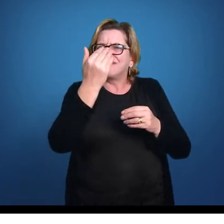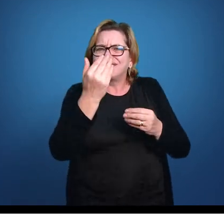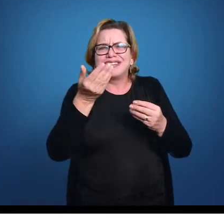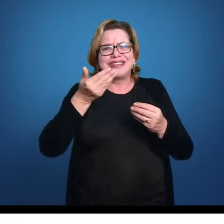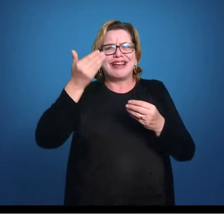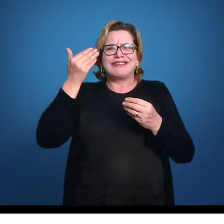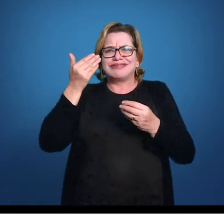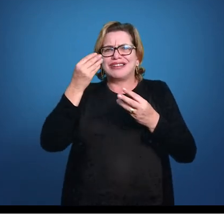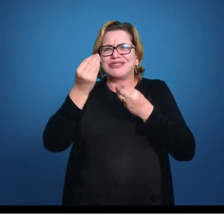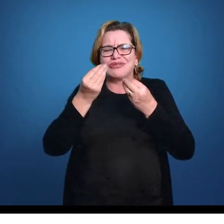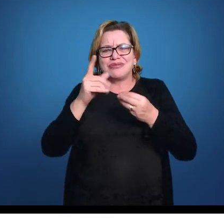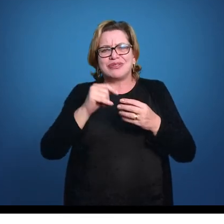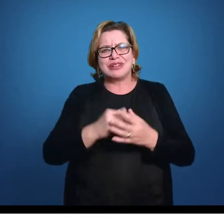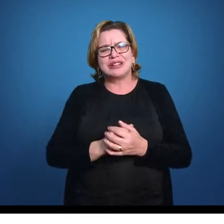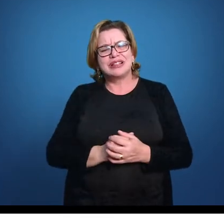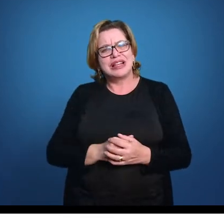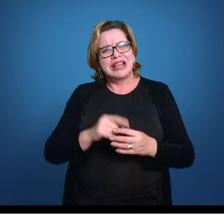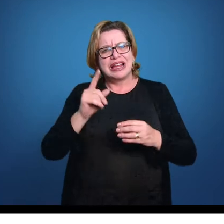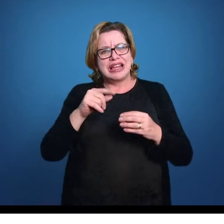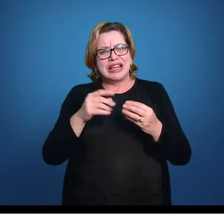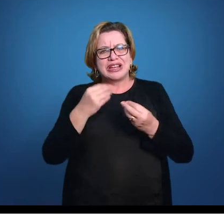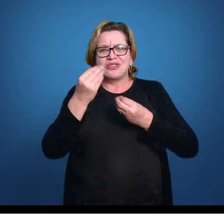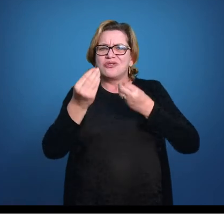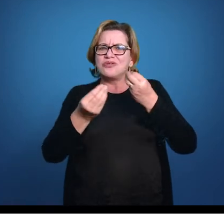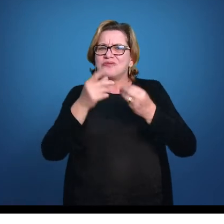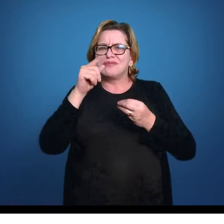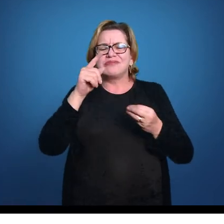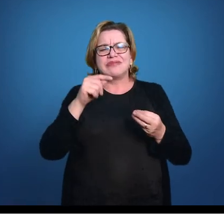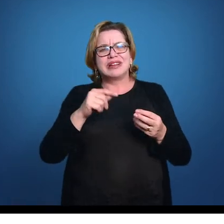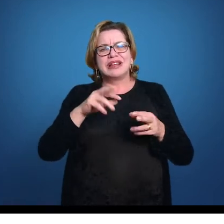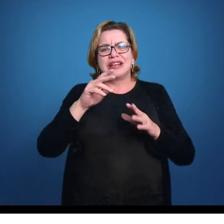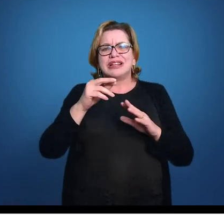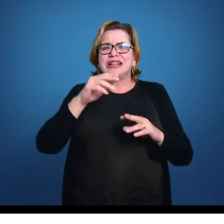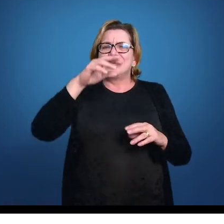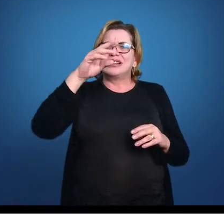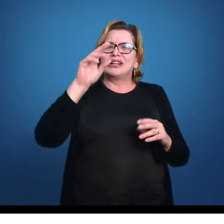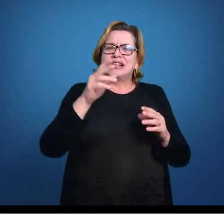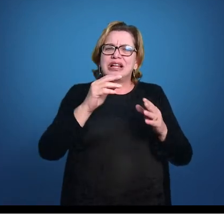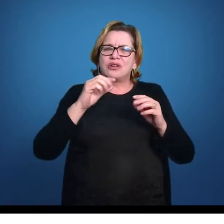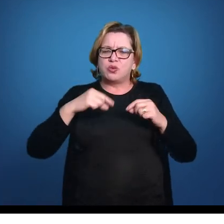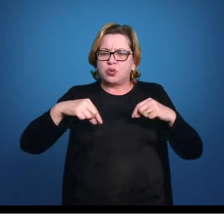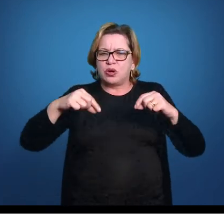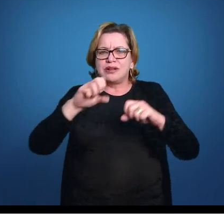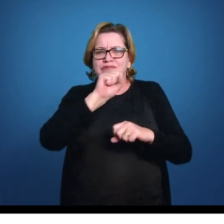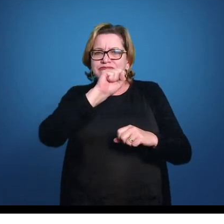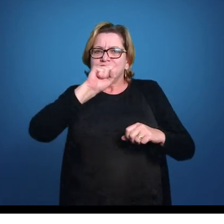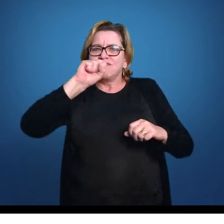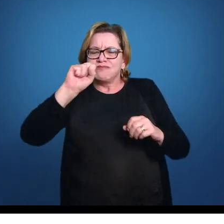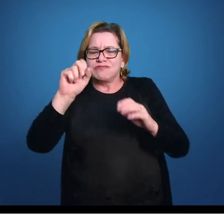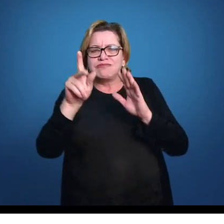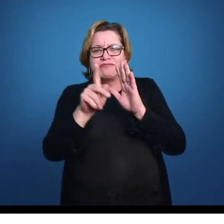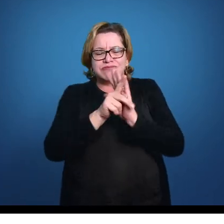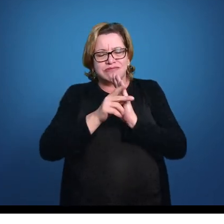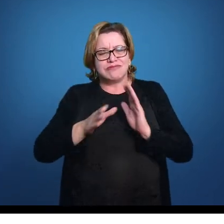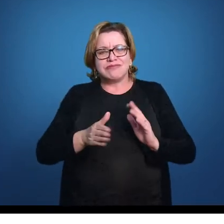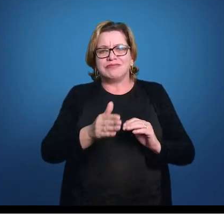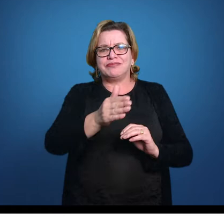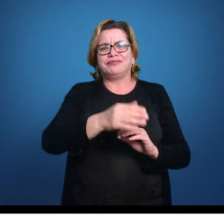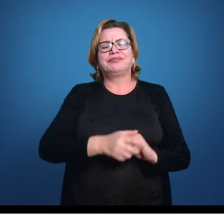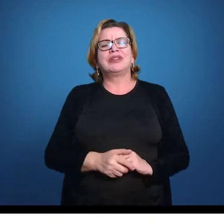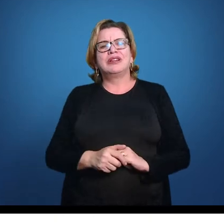se está mais atrás do animal. Esse é como funciona então o sistema da linha lateral desses animais.